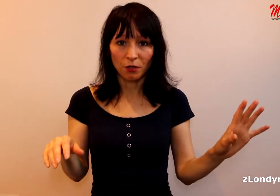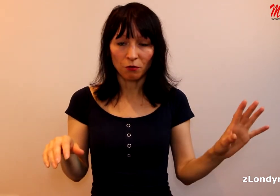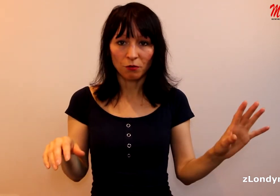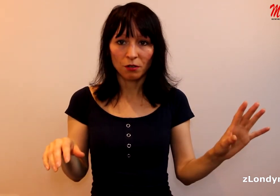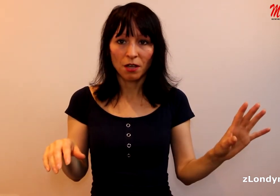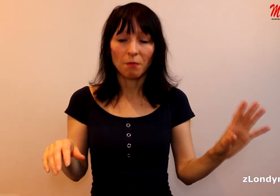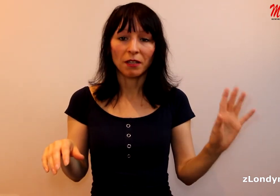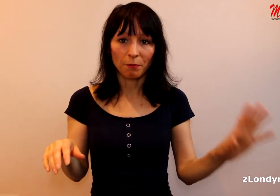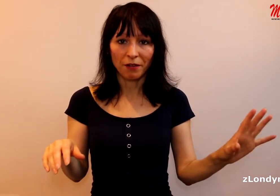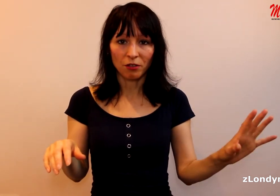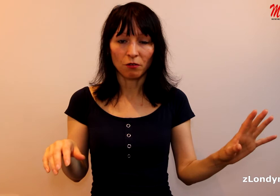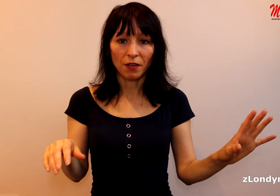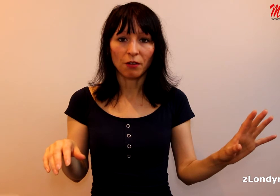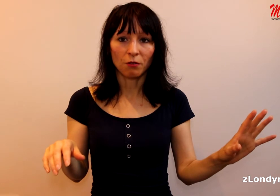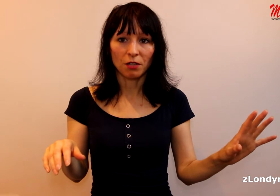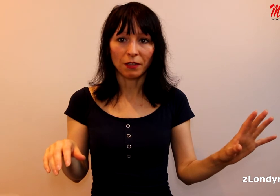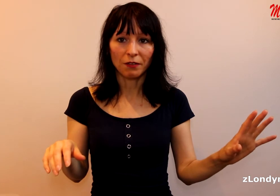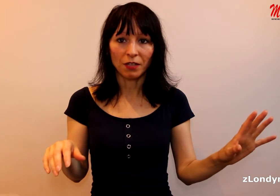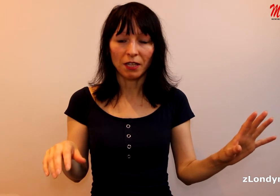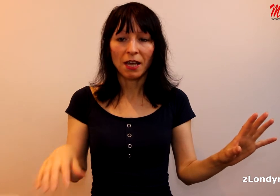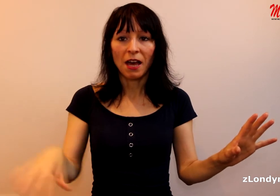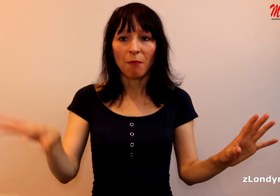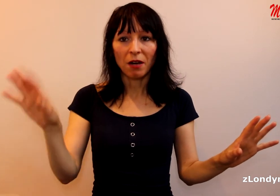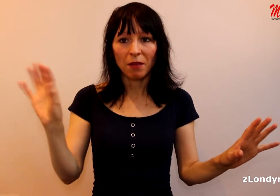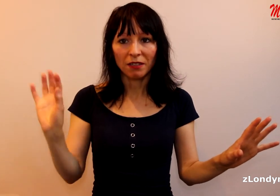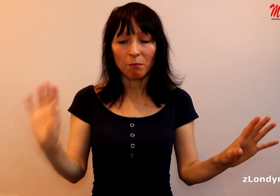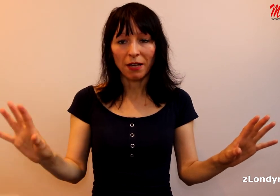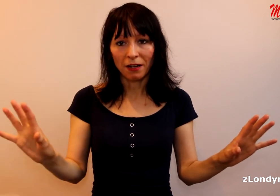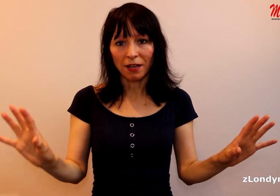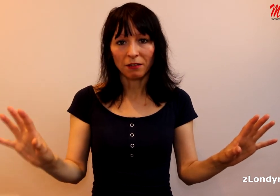News. Máte pravicový, konzervativní a pak máte byline.